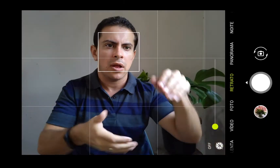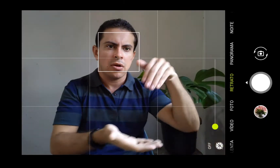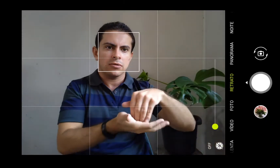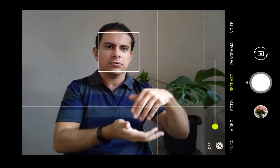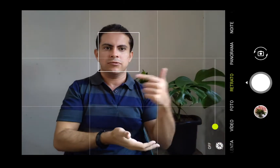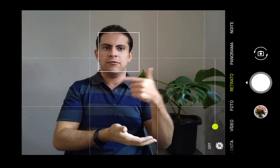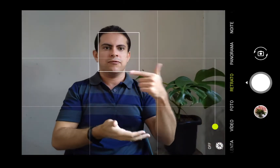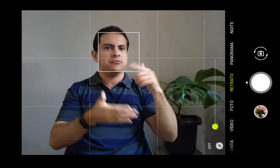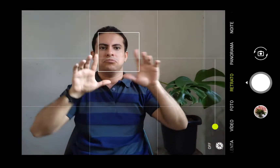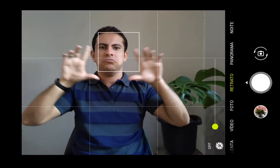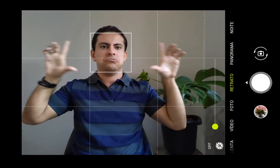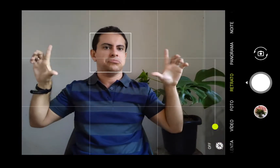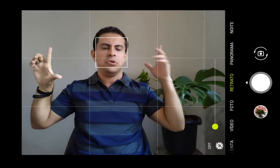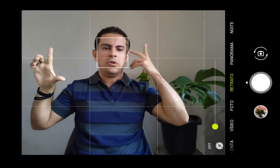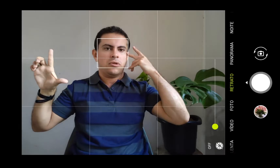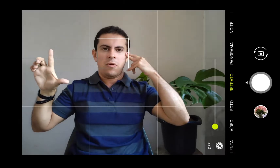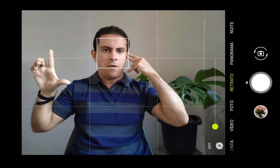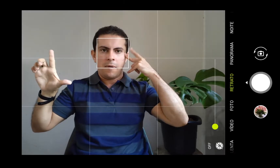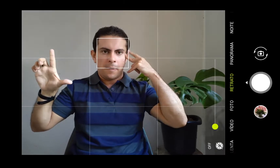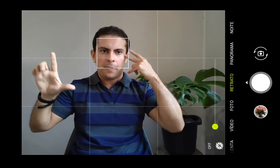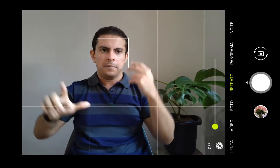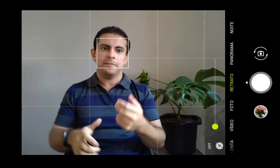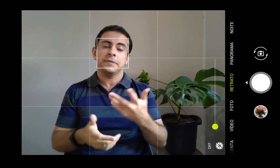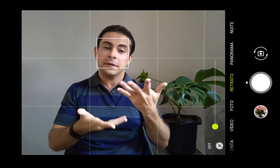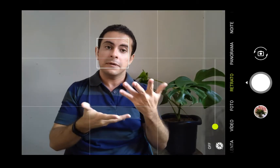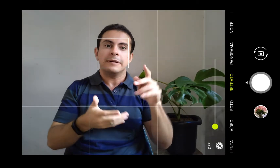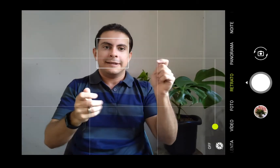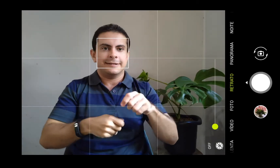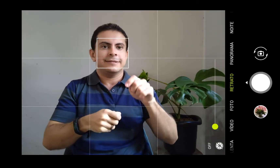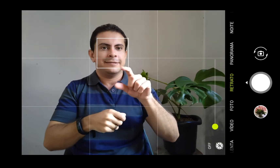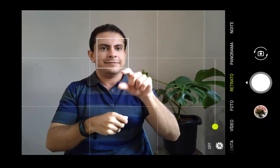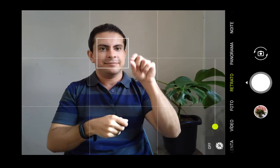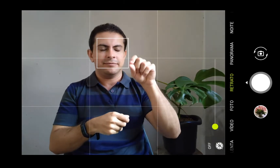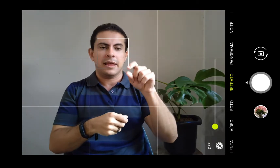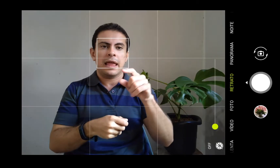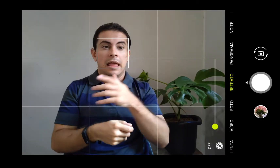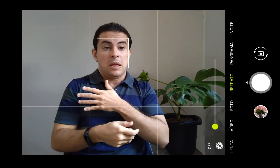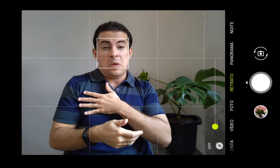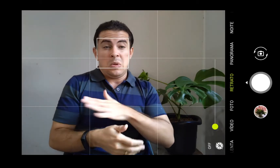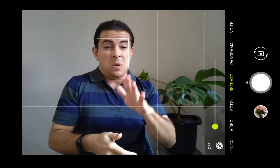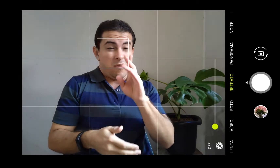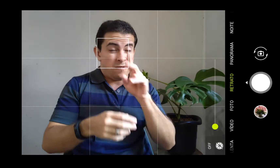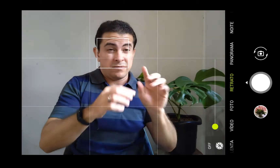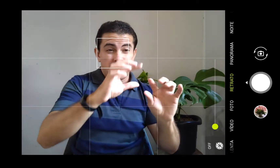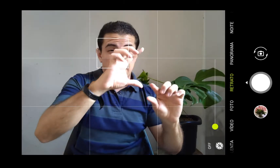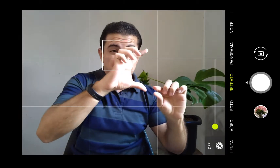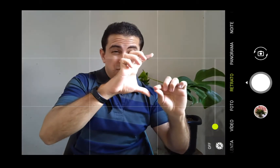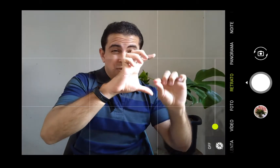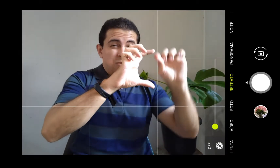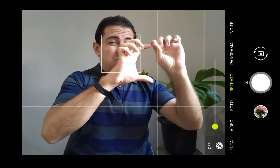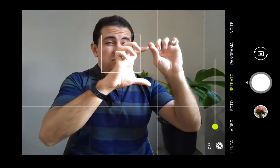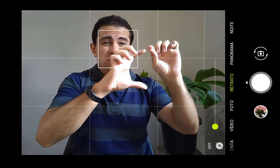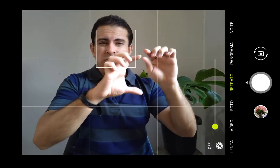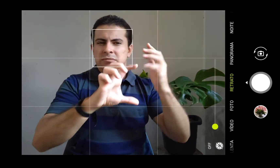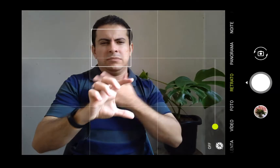22 e vai ficar tudo bem nítido. Então, eu não gosto de deixar no mínimo, porque